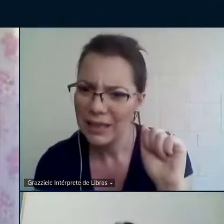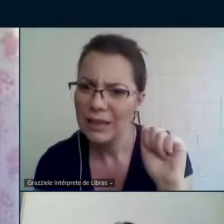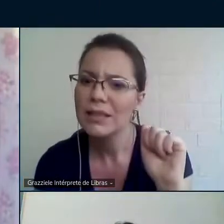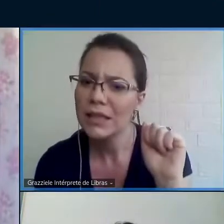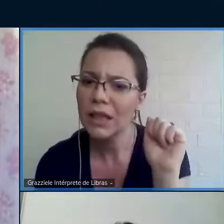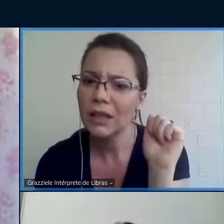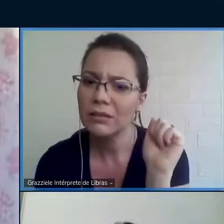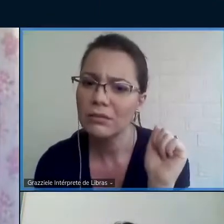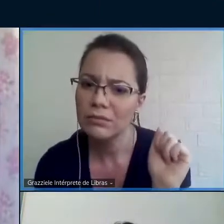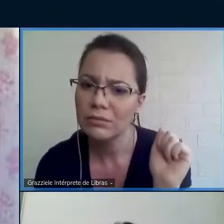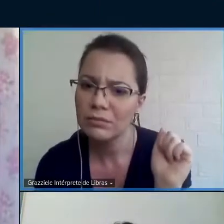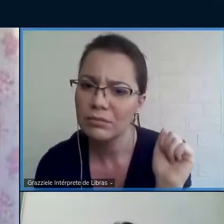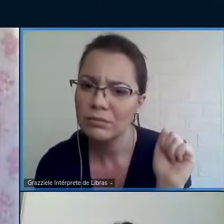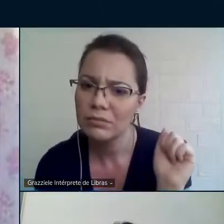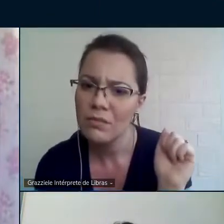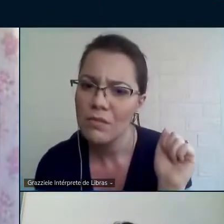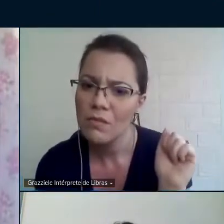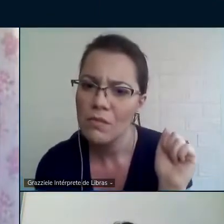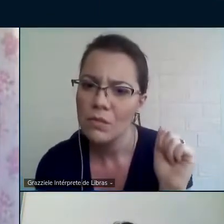Sim.